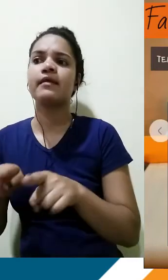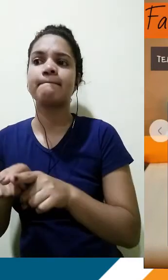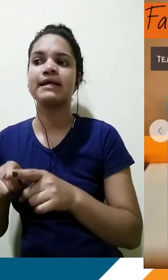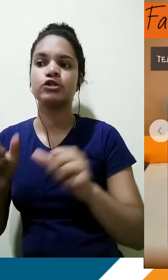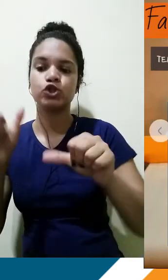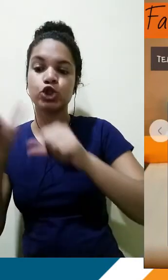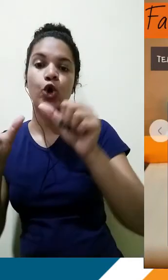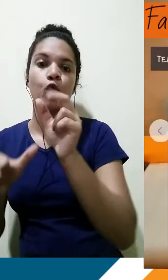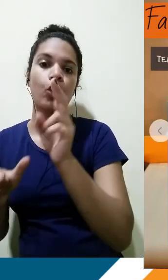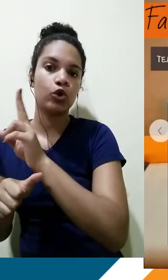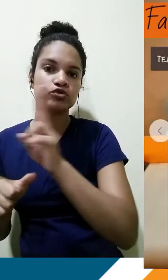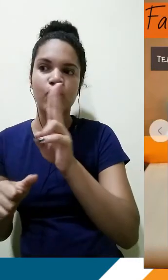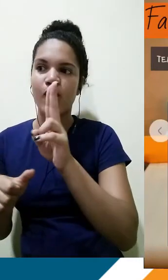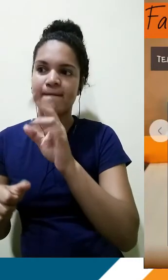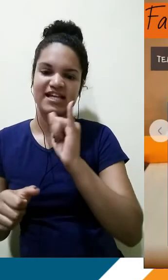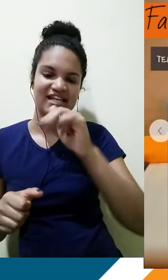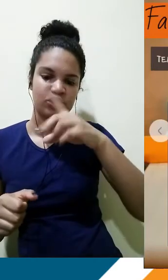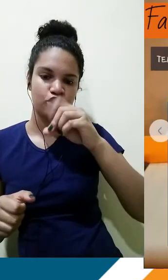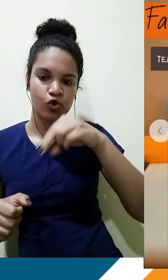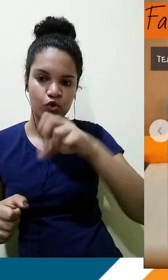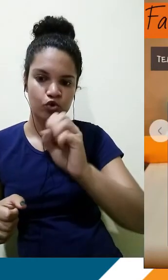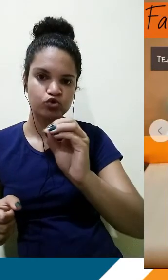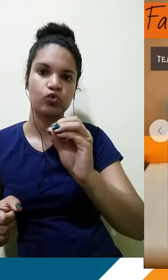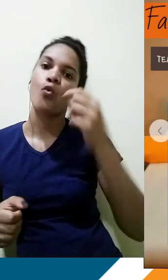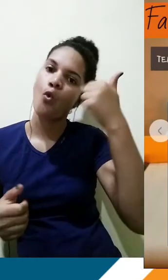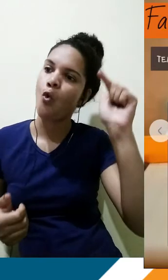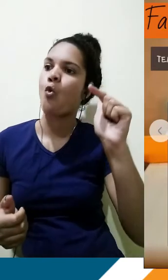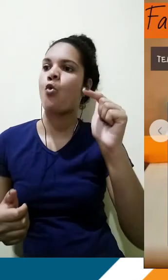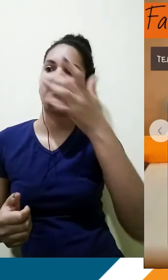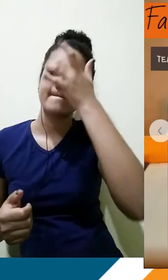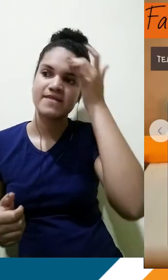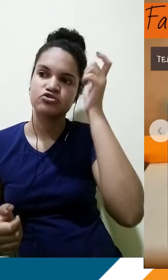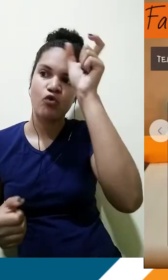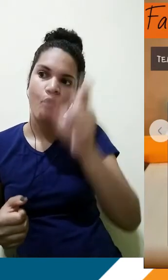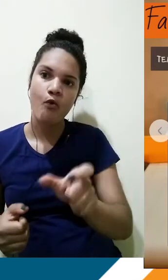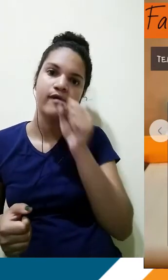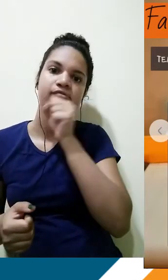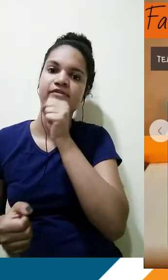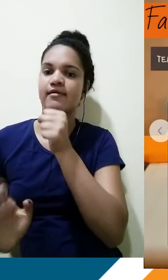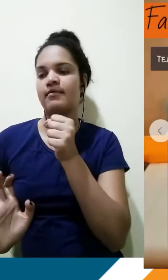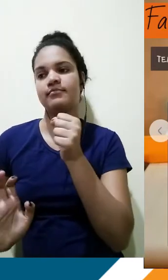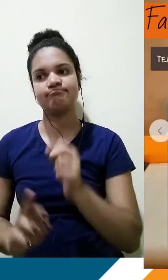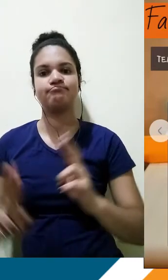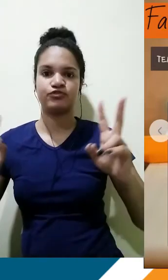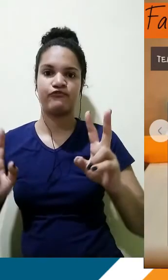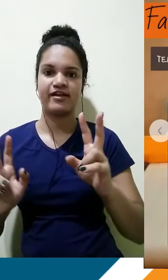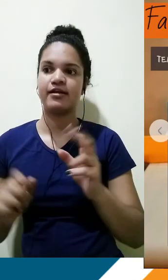segundo período, que é o foco aqui. Olha como a problematização fica clara. Analogamente à trama, no cenário atual, muitos